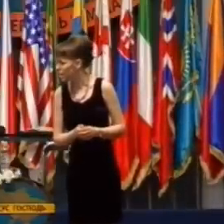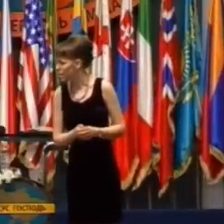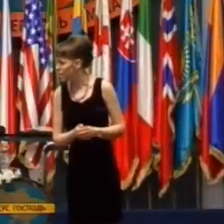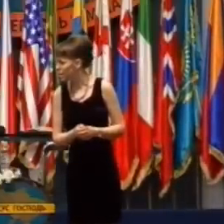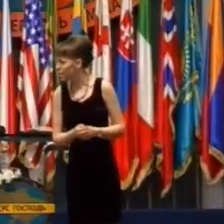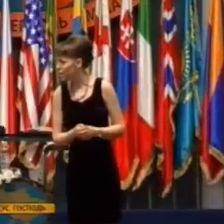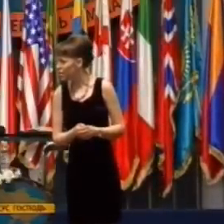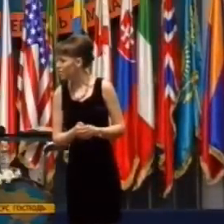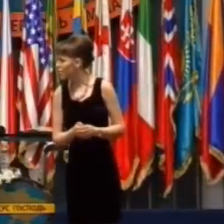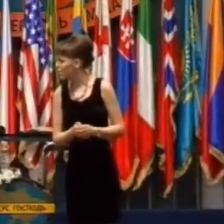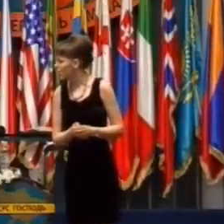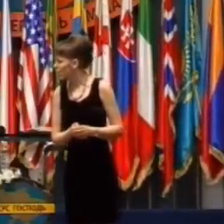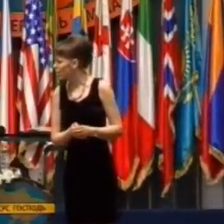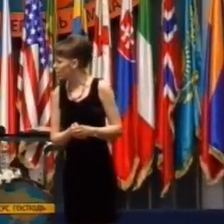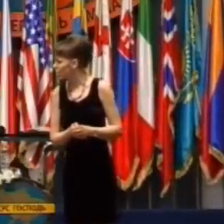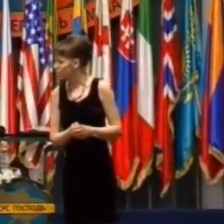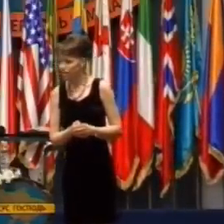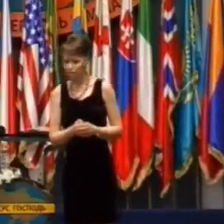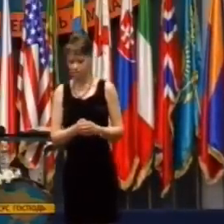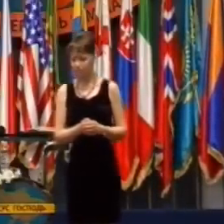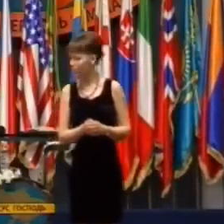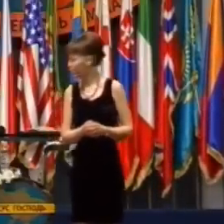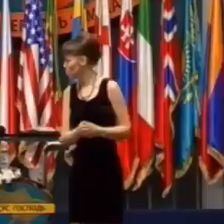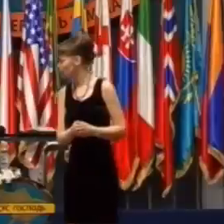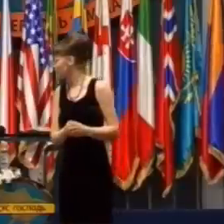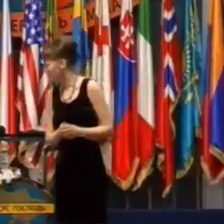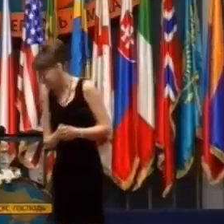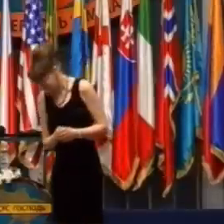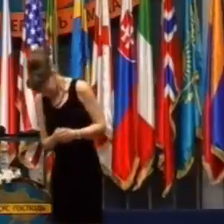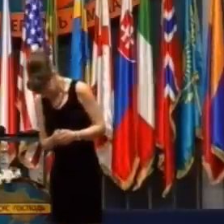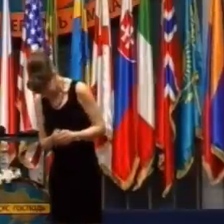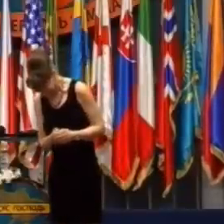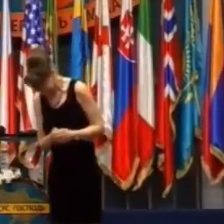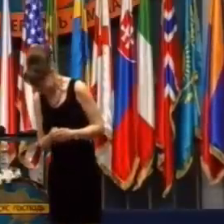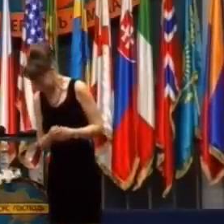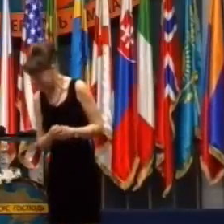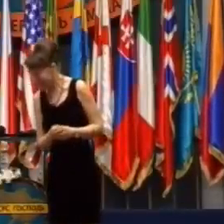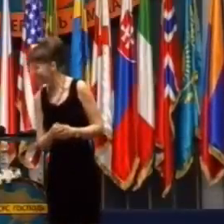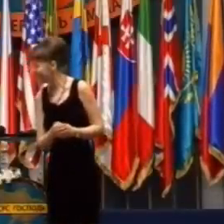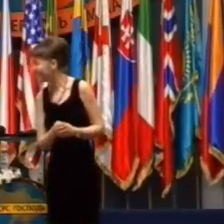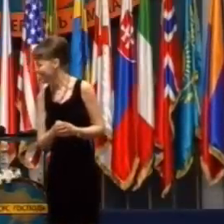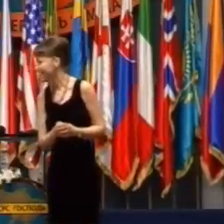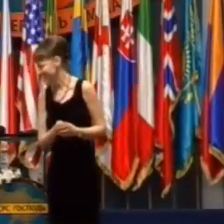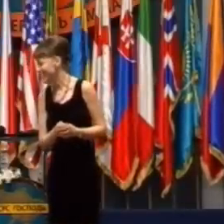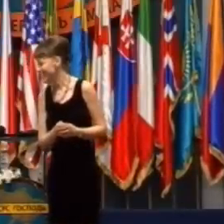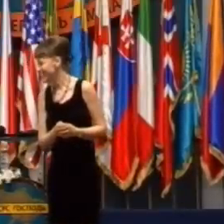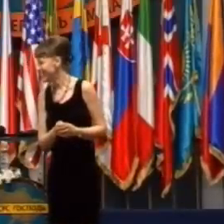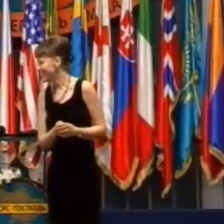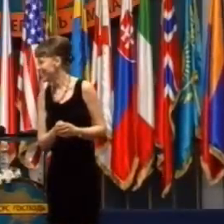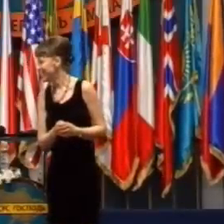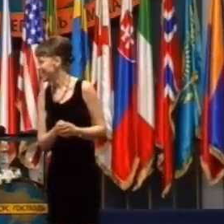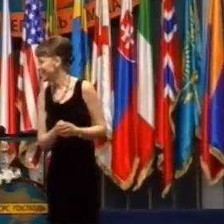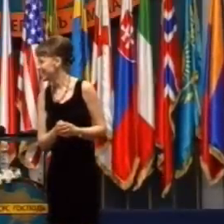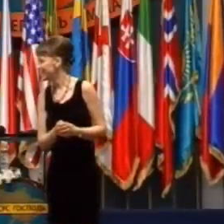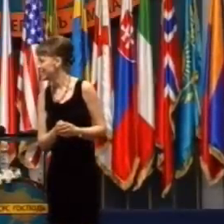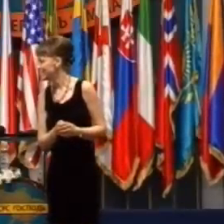ktorý by dostatočné množstvo výbušnín nevyliečilo alebo nevyriešilo.